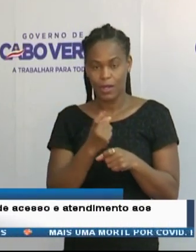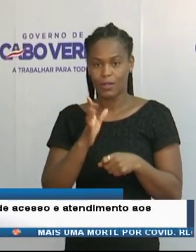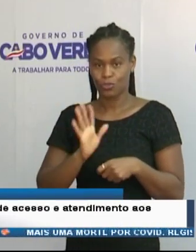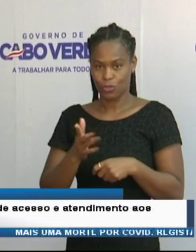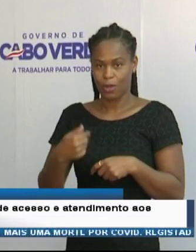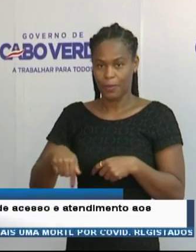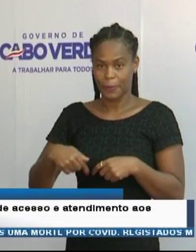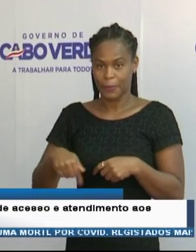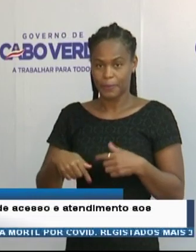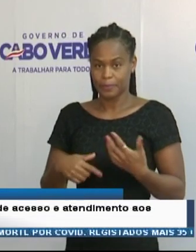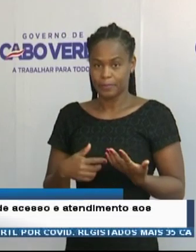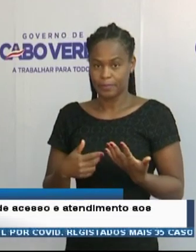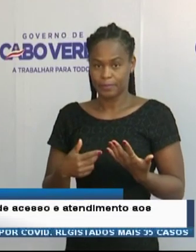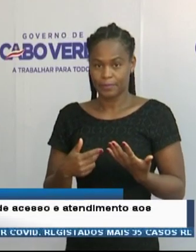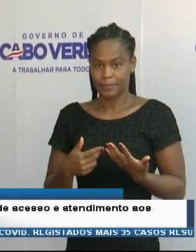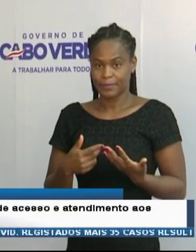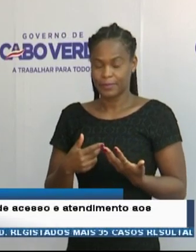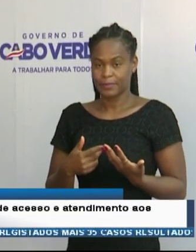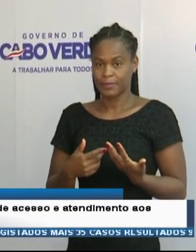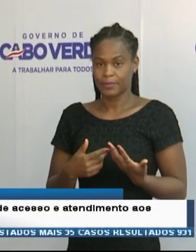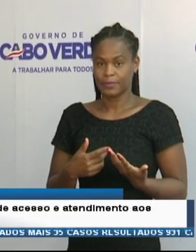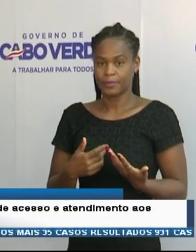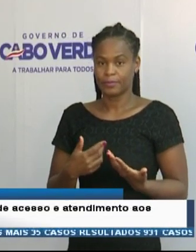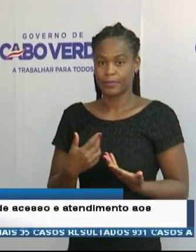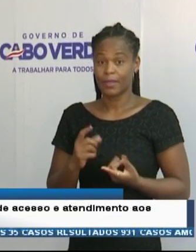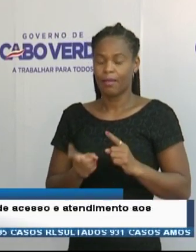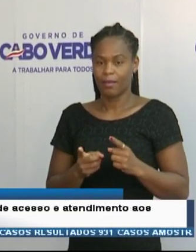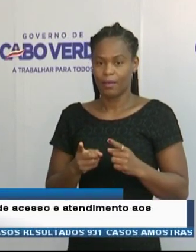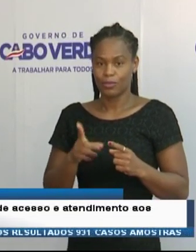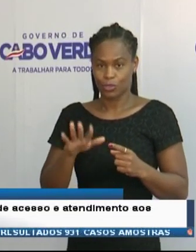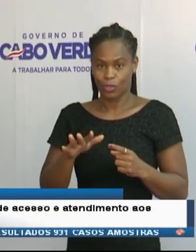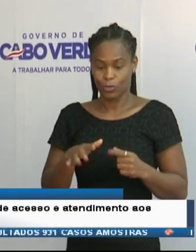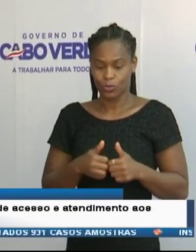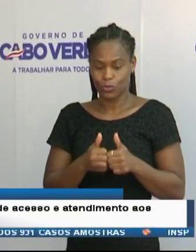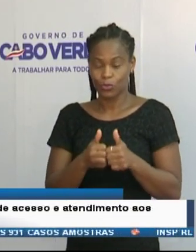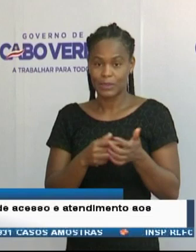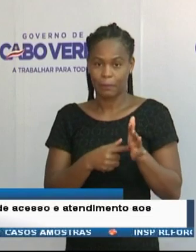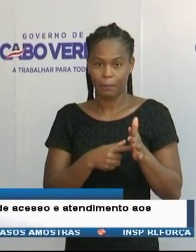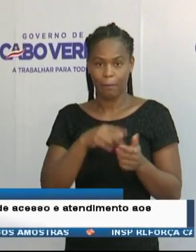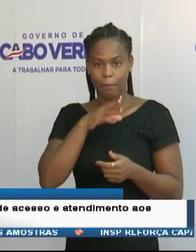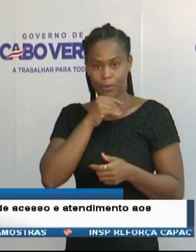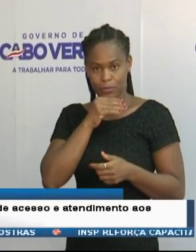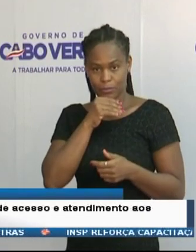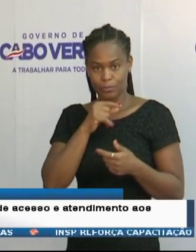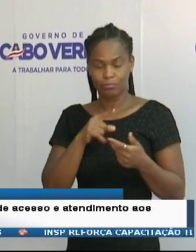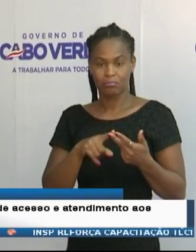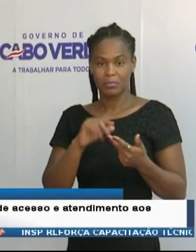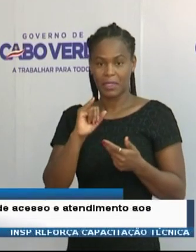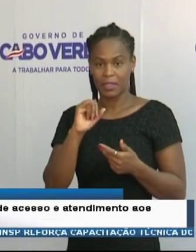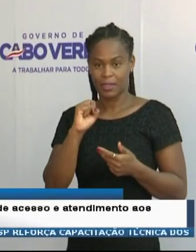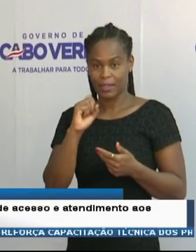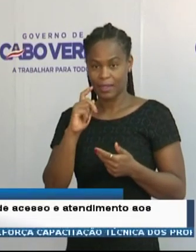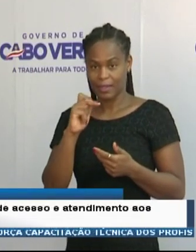que é conjunta, Polícia e Gai